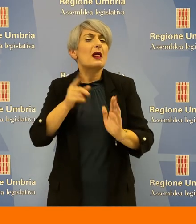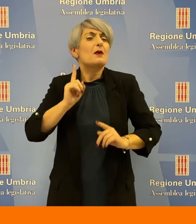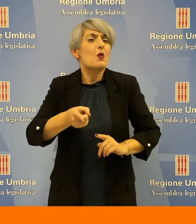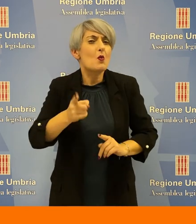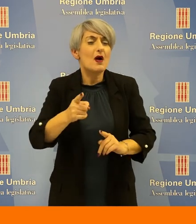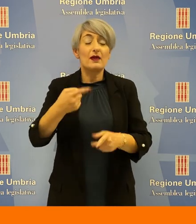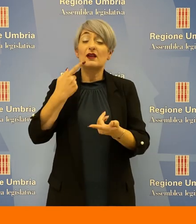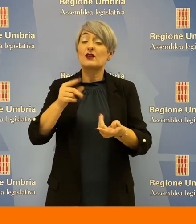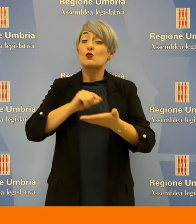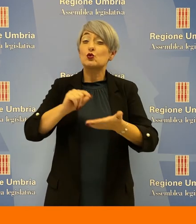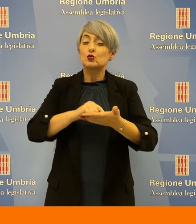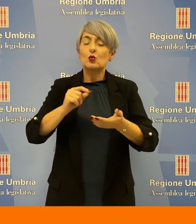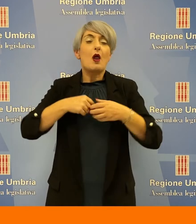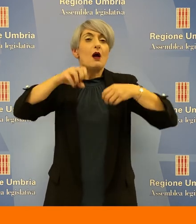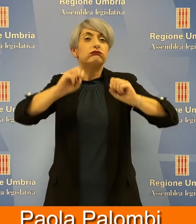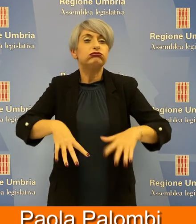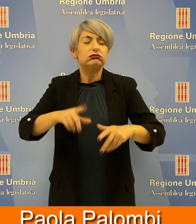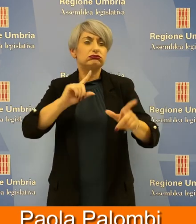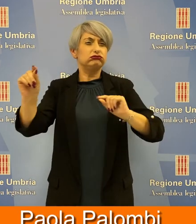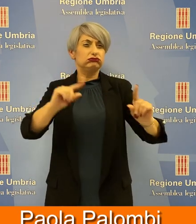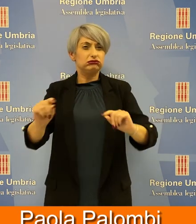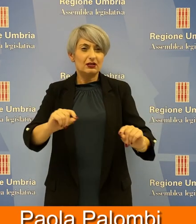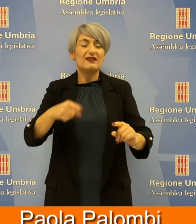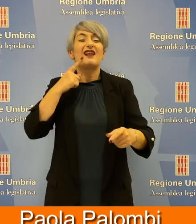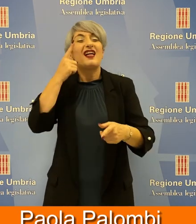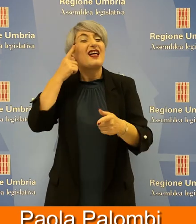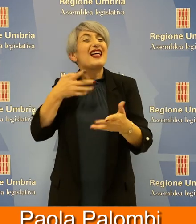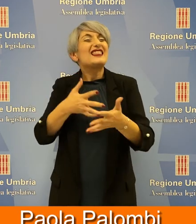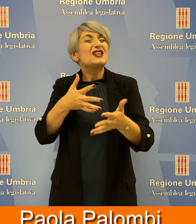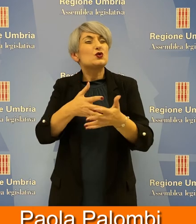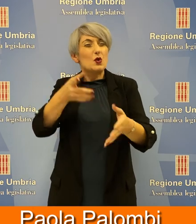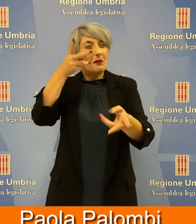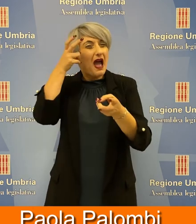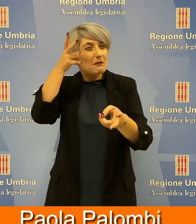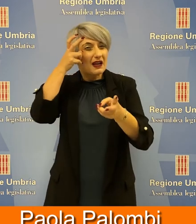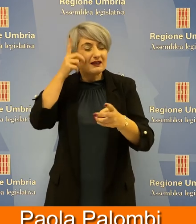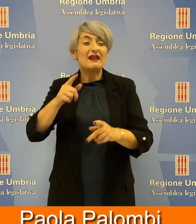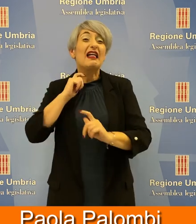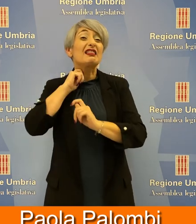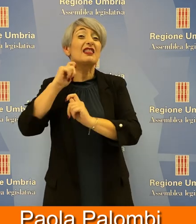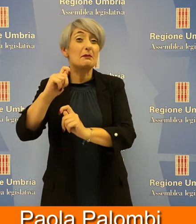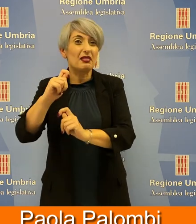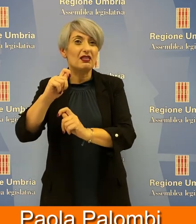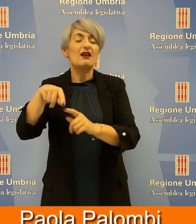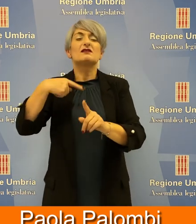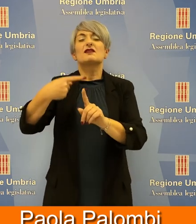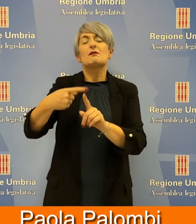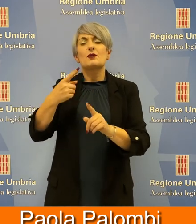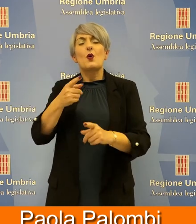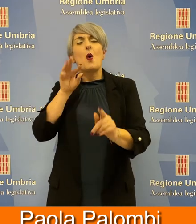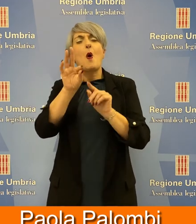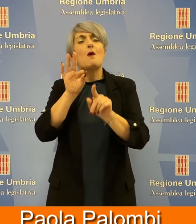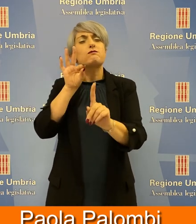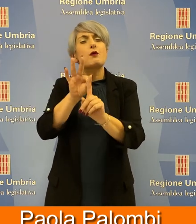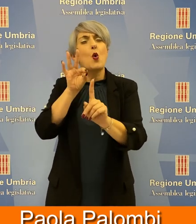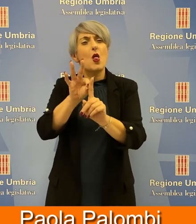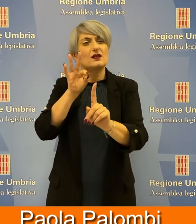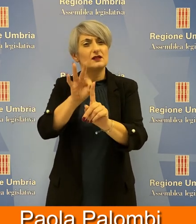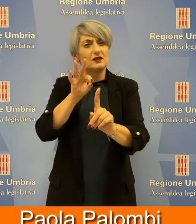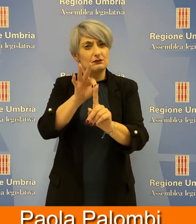E per questa edizione è tutto, vi ricordo che TeleCRU va in onda sulle emittenti televisive dell'Umbria ed è disponibile anche in